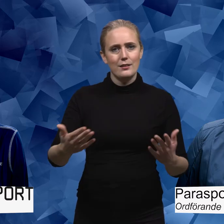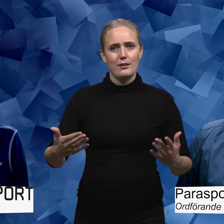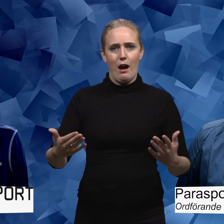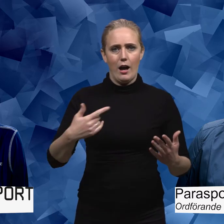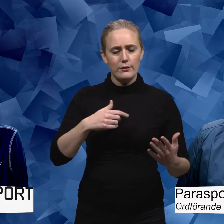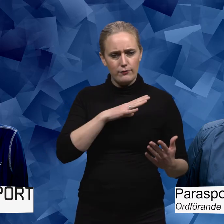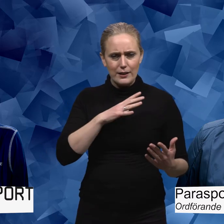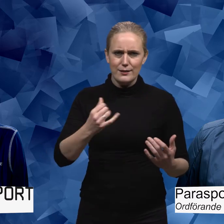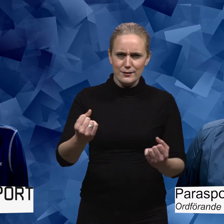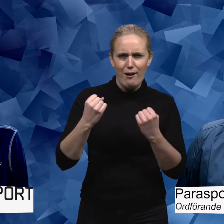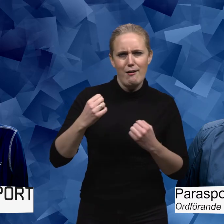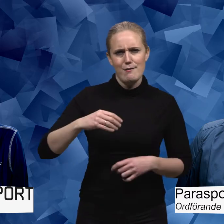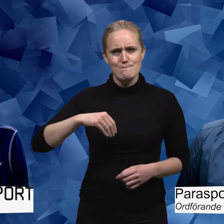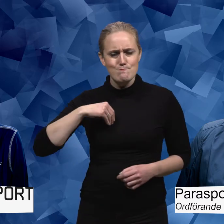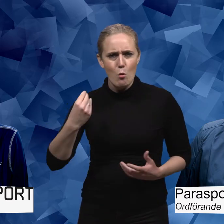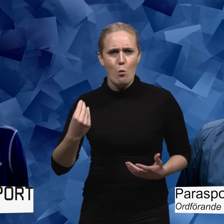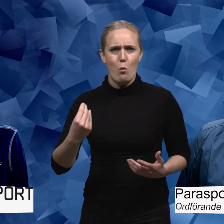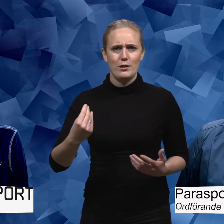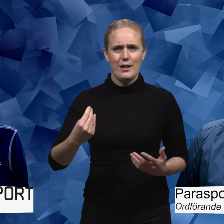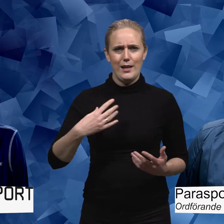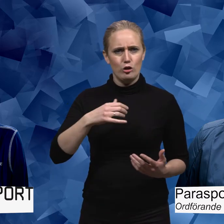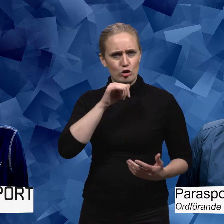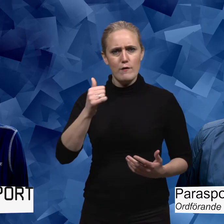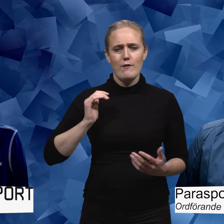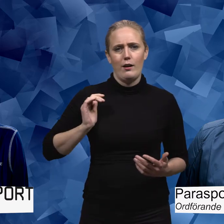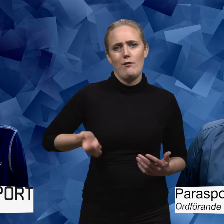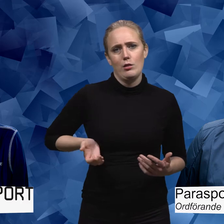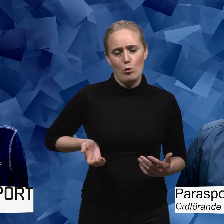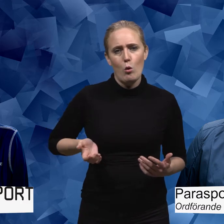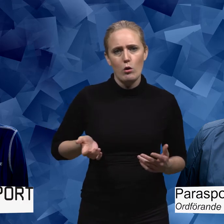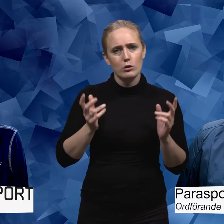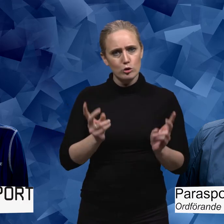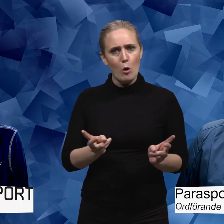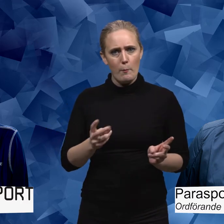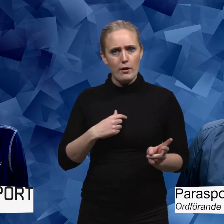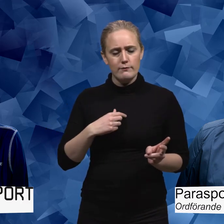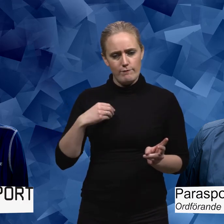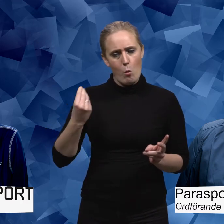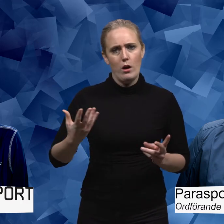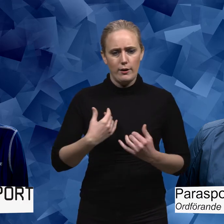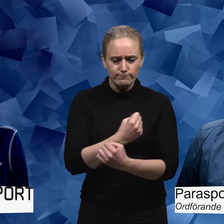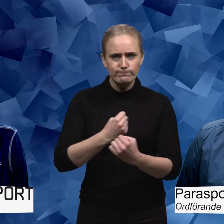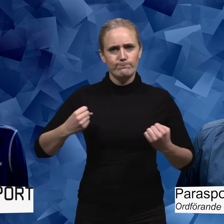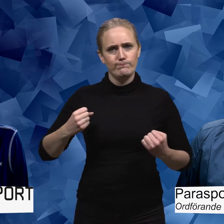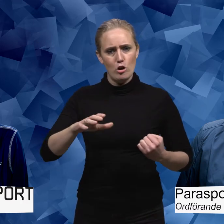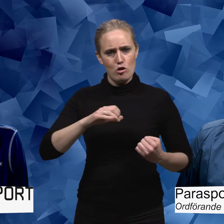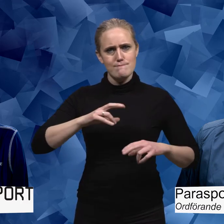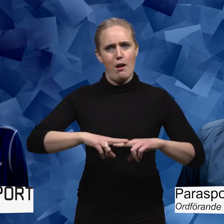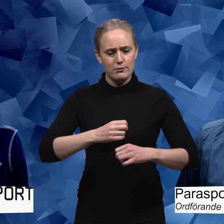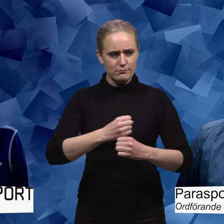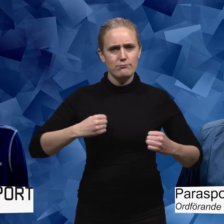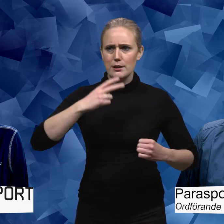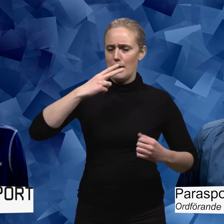att det finns starka, modiga, tuffa kvinnor som vågar ta plats och